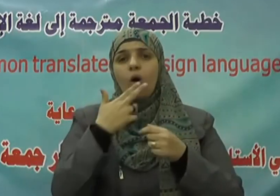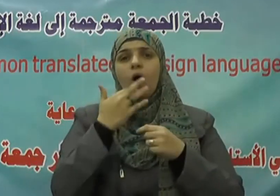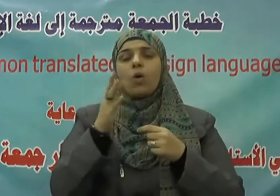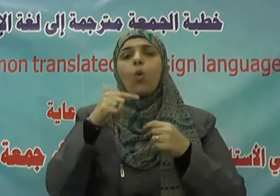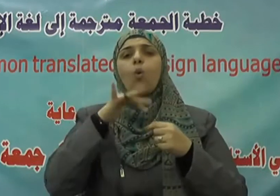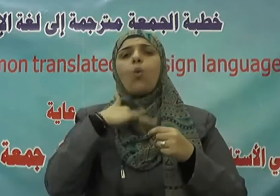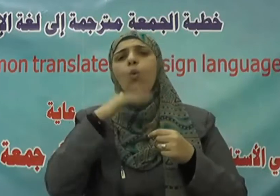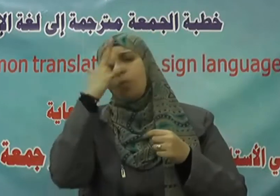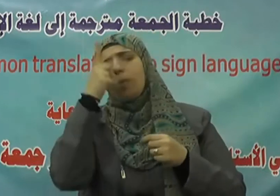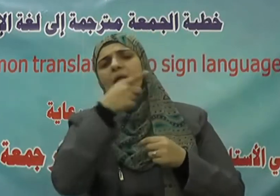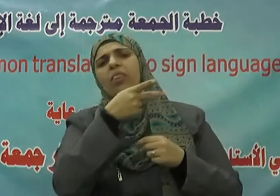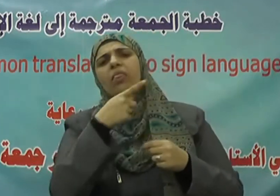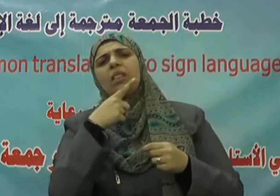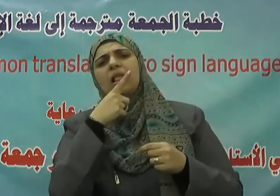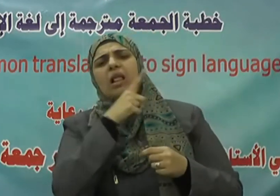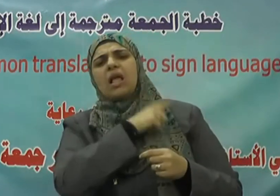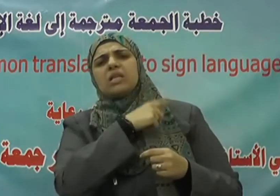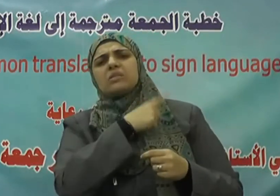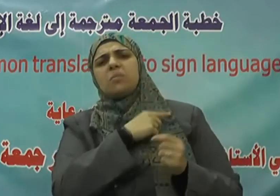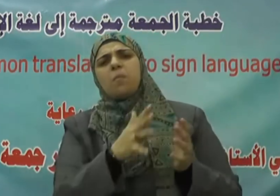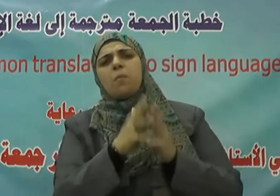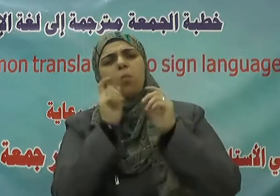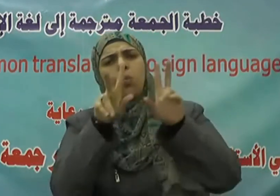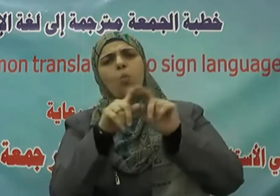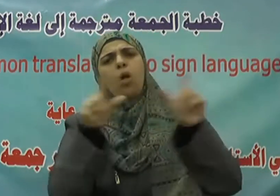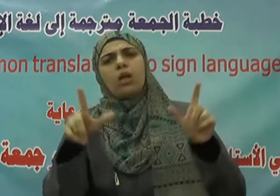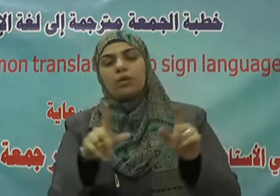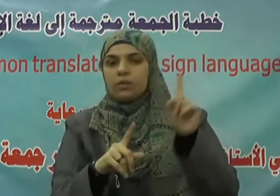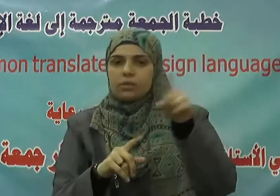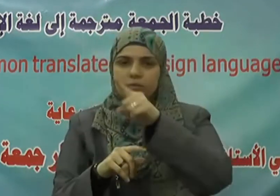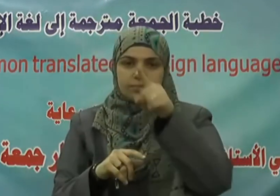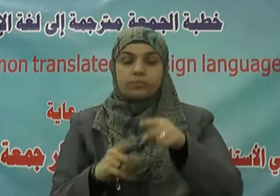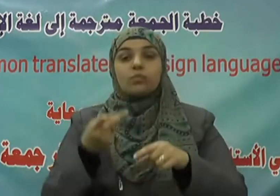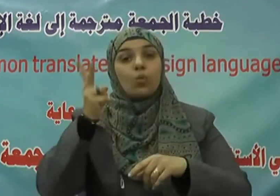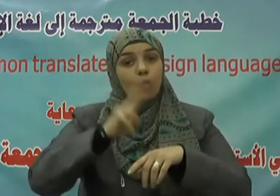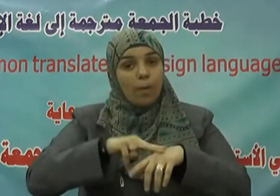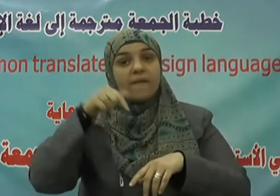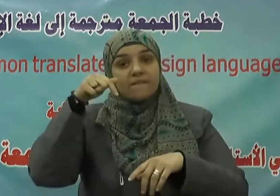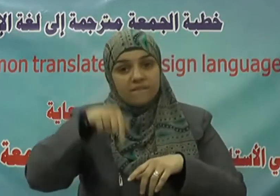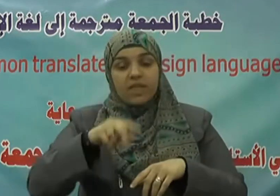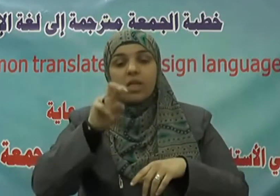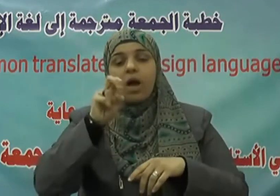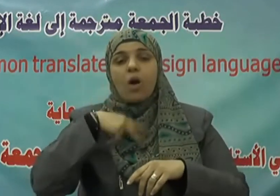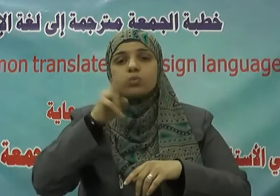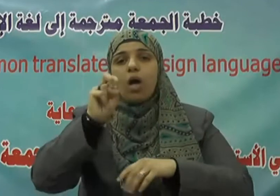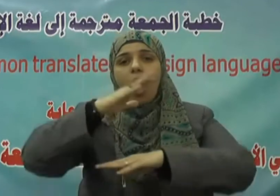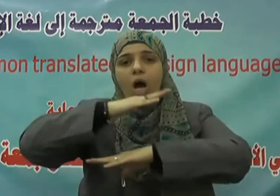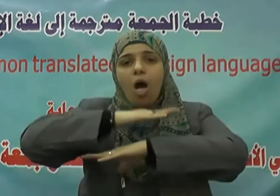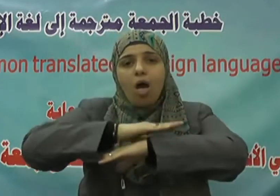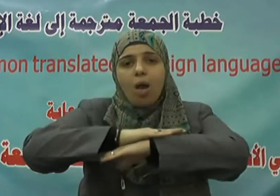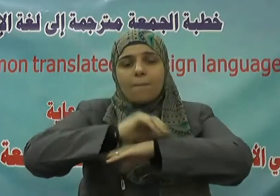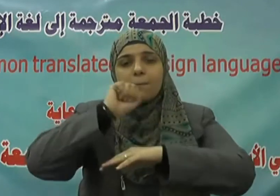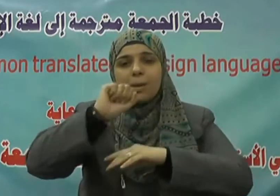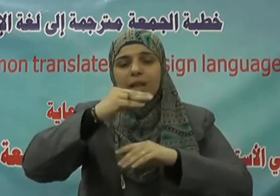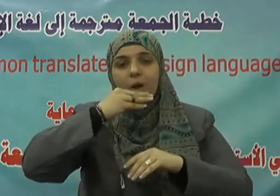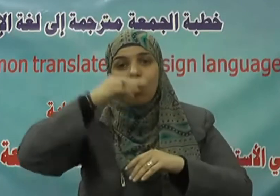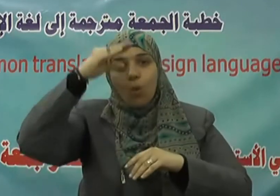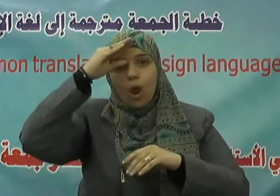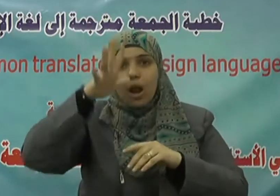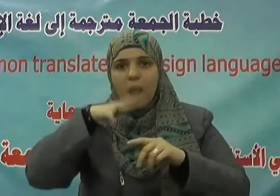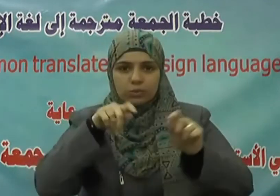مُّبِينٌ وكذلك من القيم التي عني القرآن الكريم بترسيخها